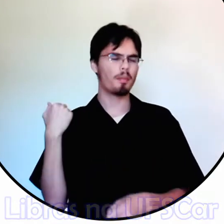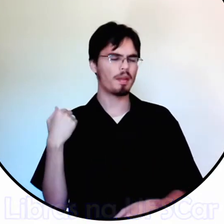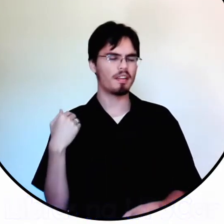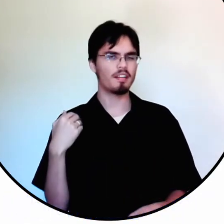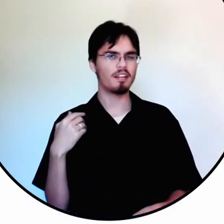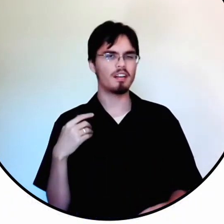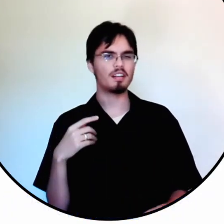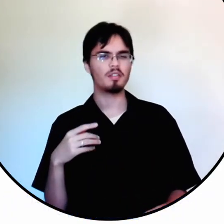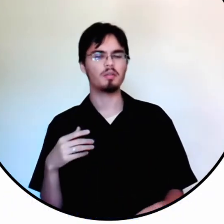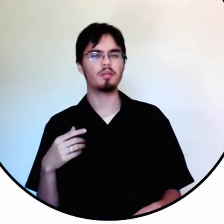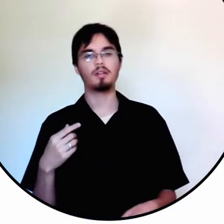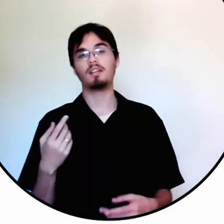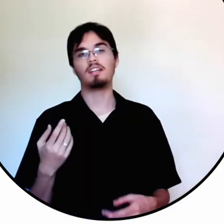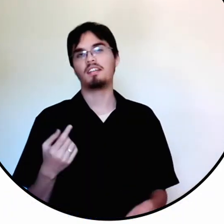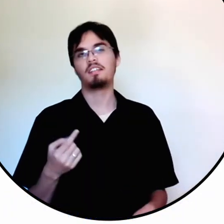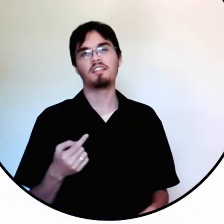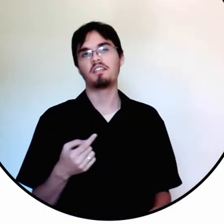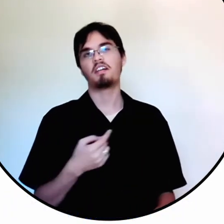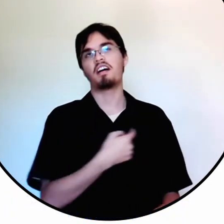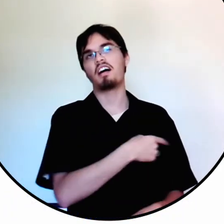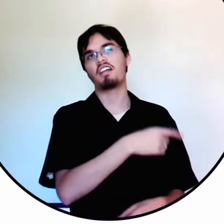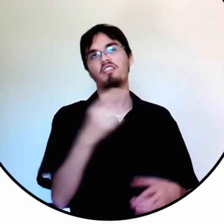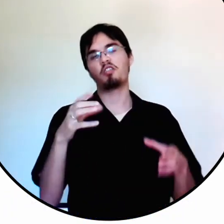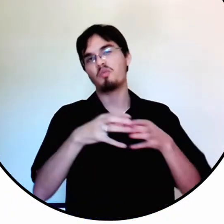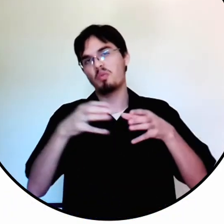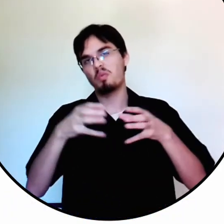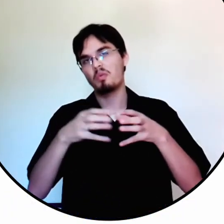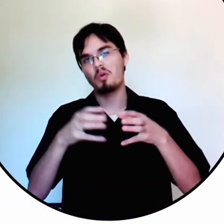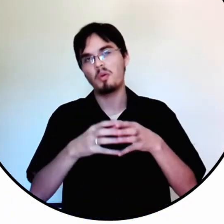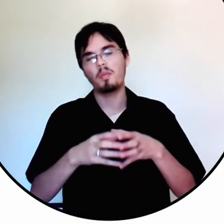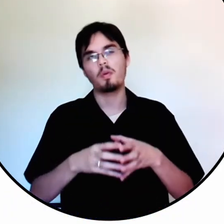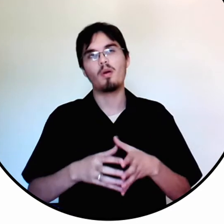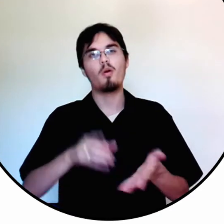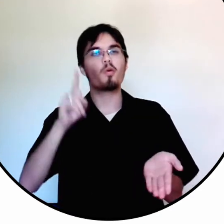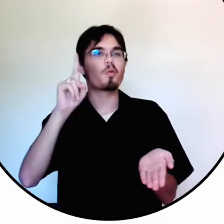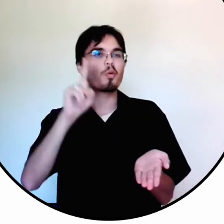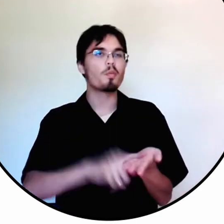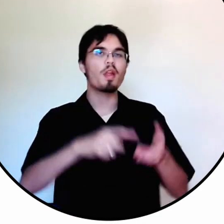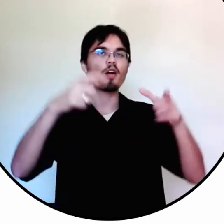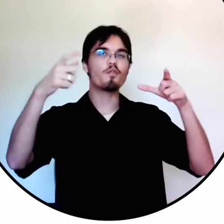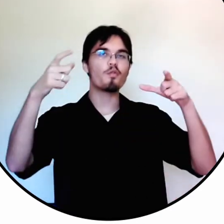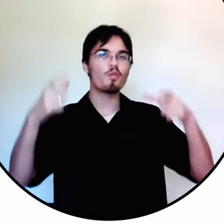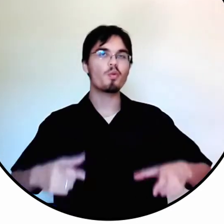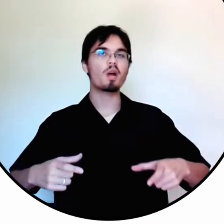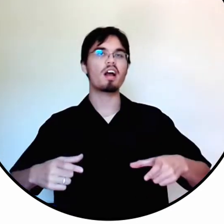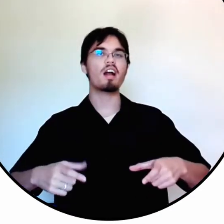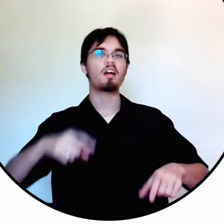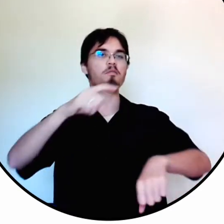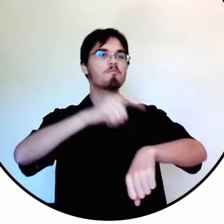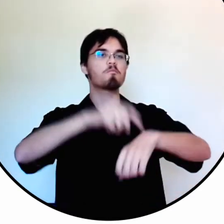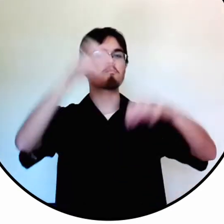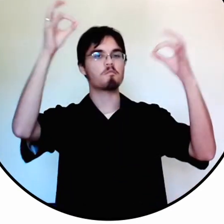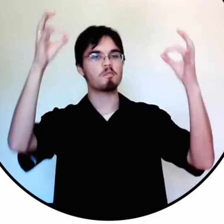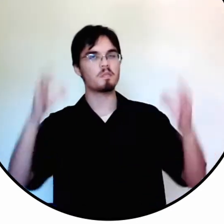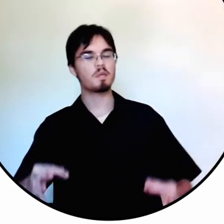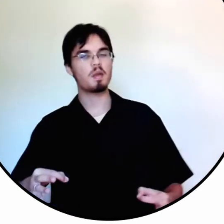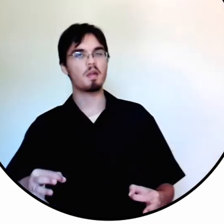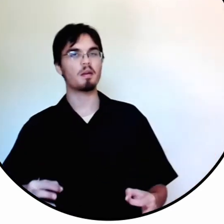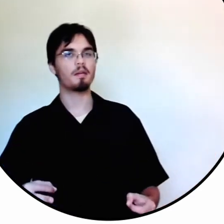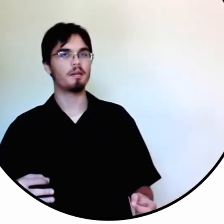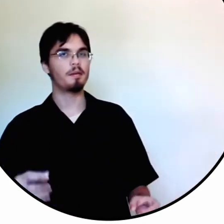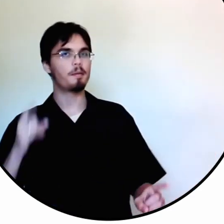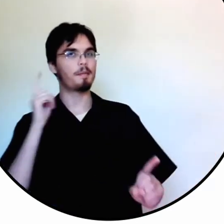Ano passado, nosso grupo combinava um lugar, uma hora